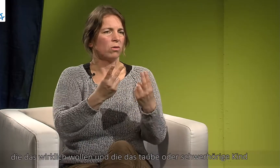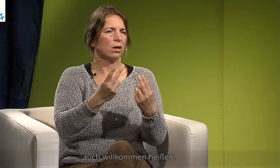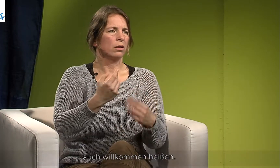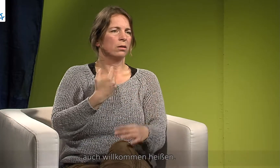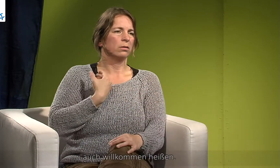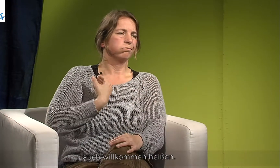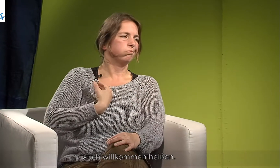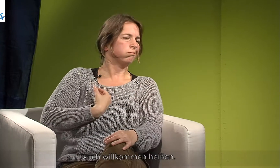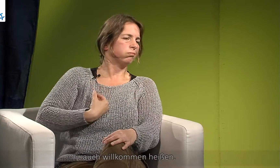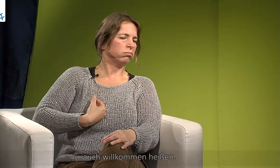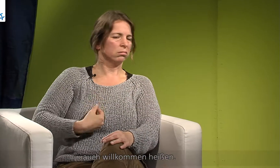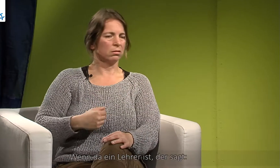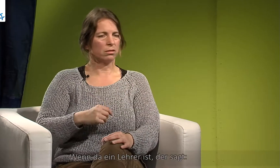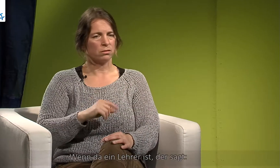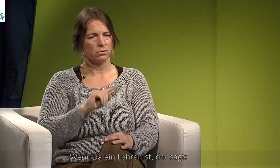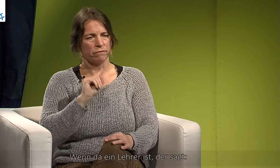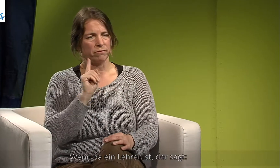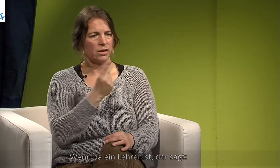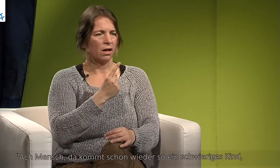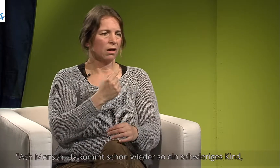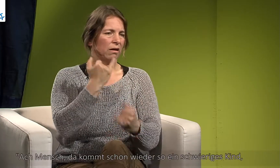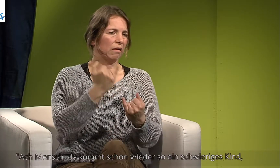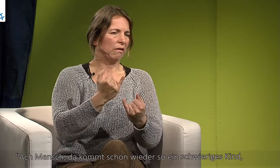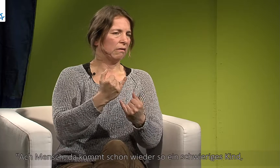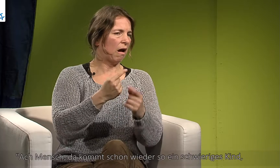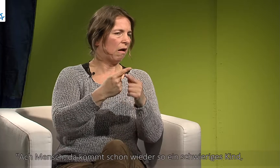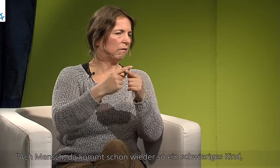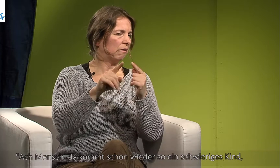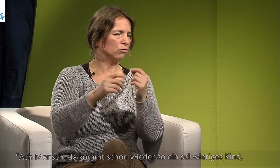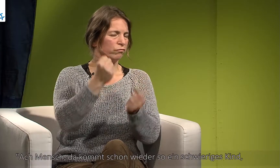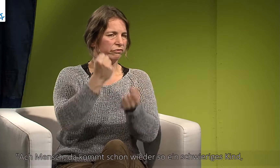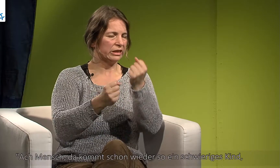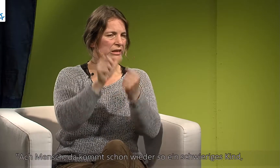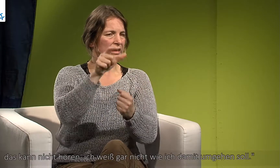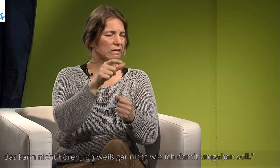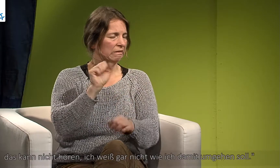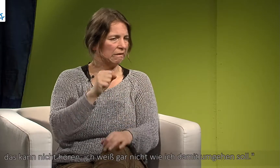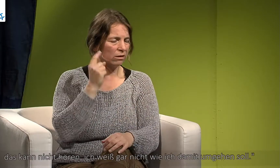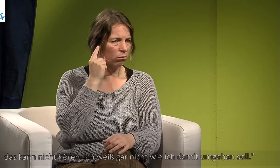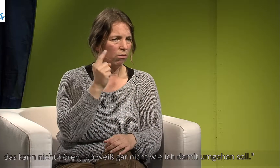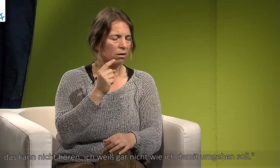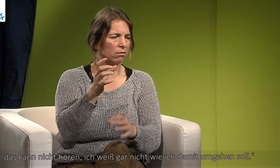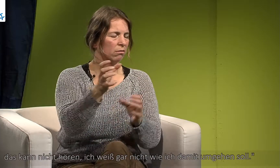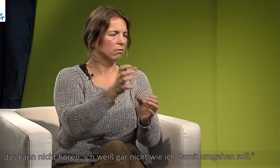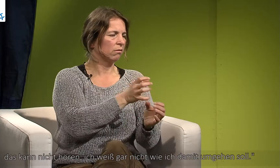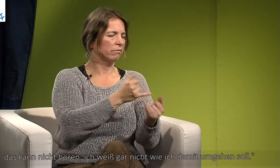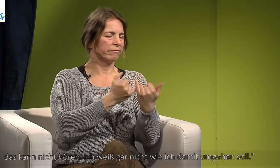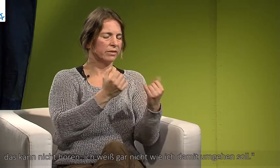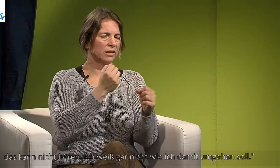willkommen heißen. Und wenn da so ein Lehrer ist, der sagt, ach Mensch, da kommt schon wieder so ein schwieriges Kind, das kann ich hören und ich weiß gar nicht, wie ich damit